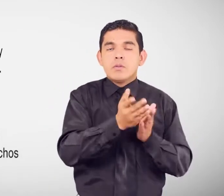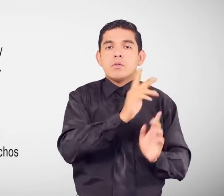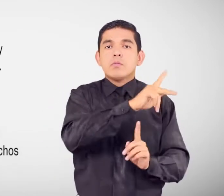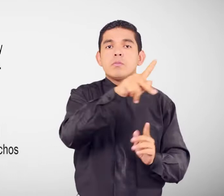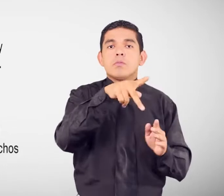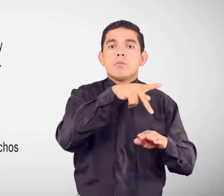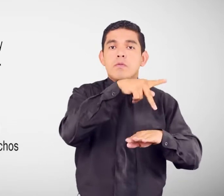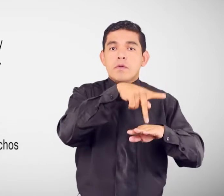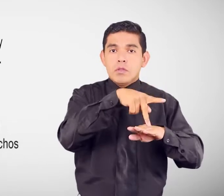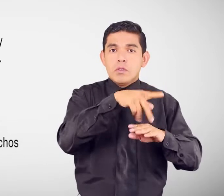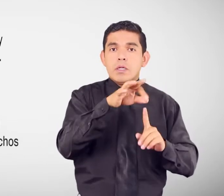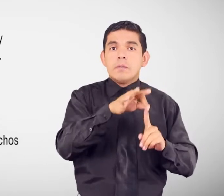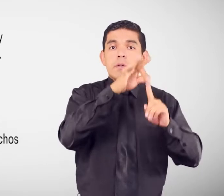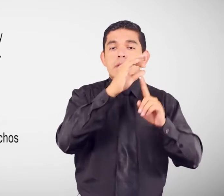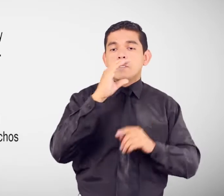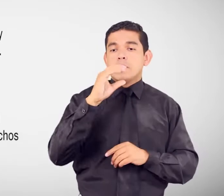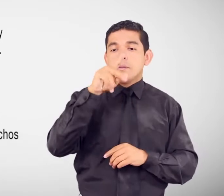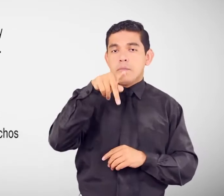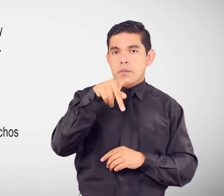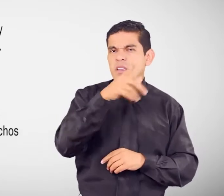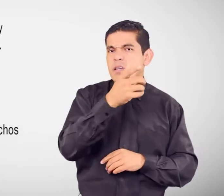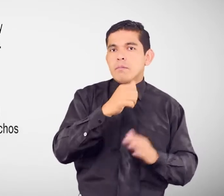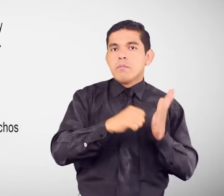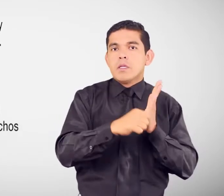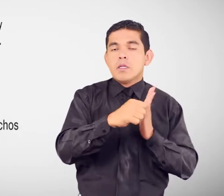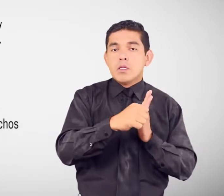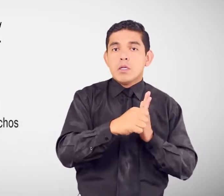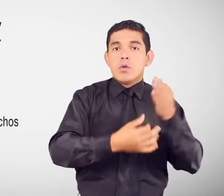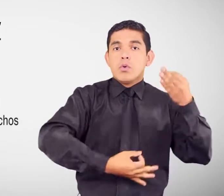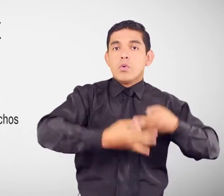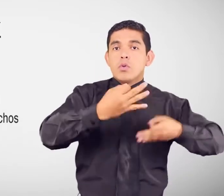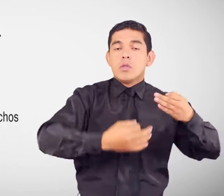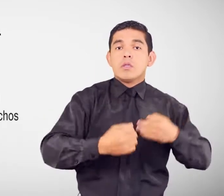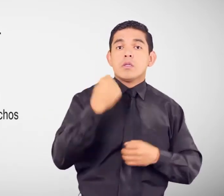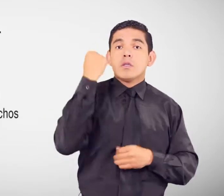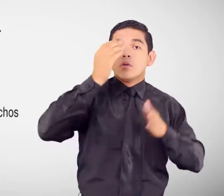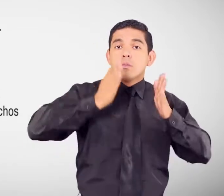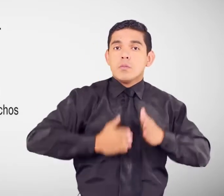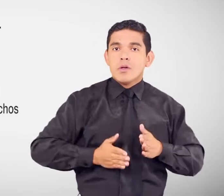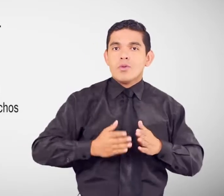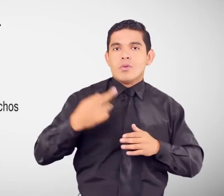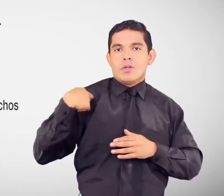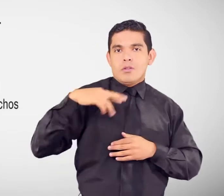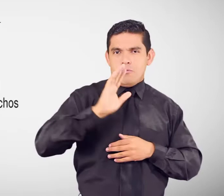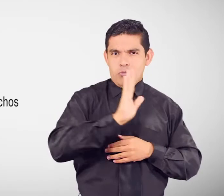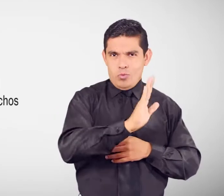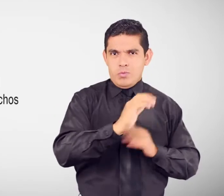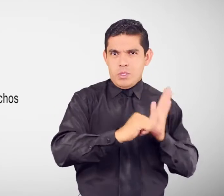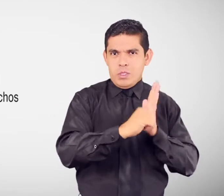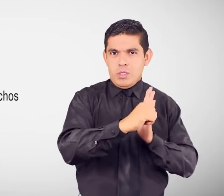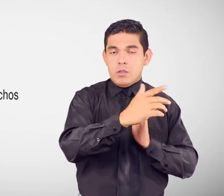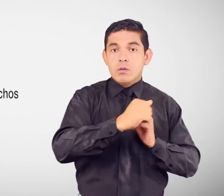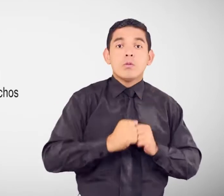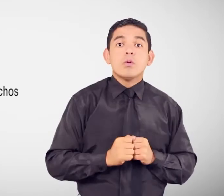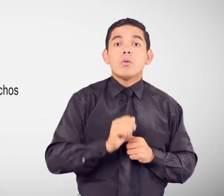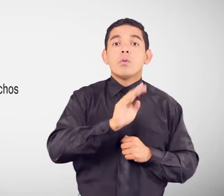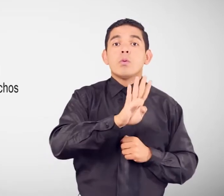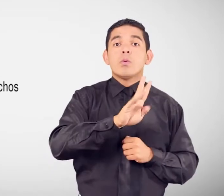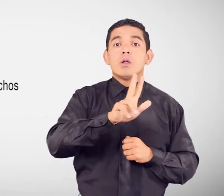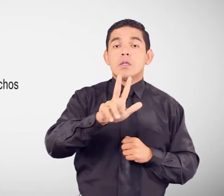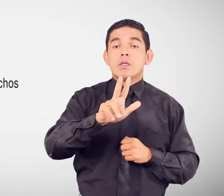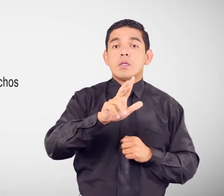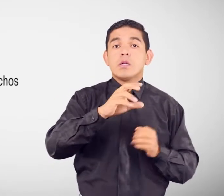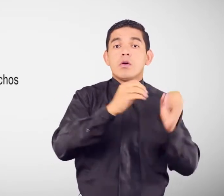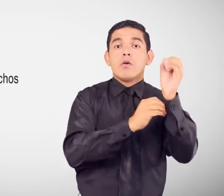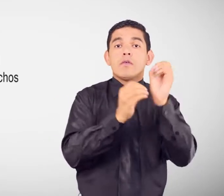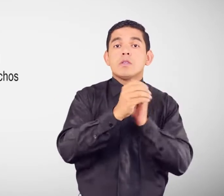Protección Especial, CPE del Ministerio de Justicia, Derechos Humanos y Cultos Existen 43 oficinas